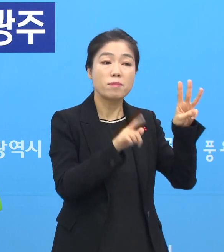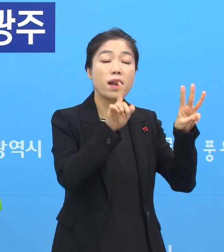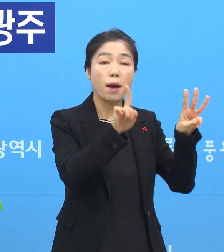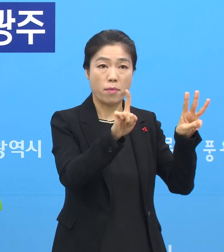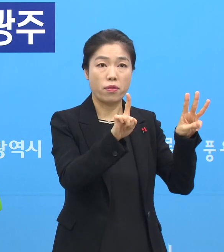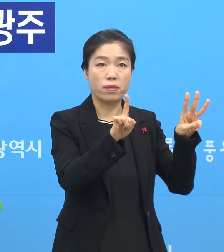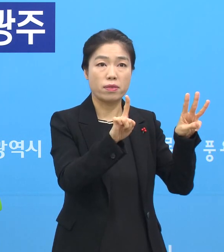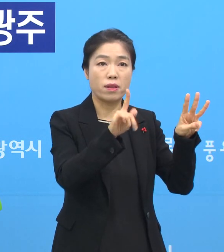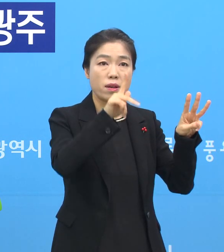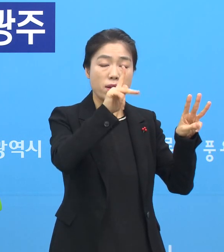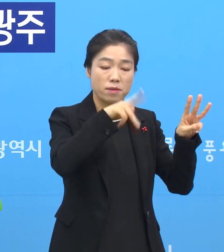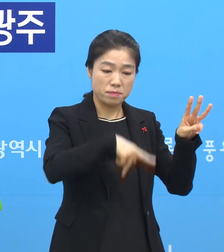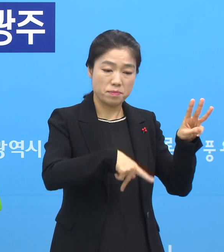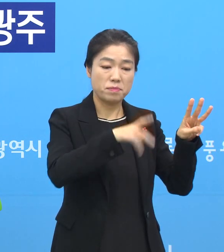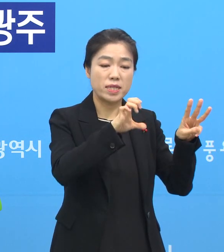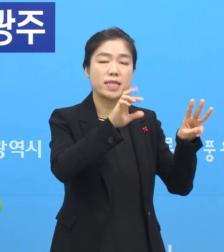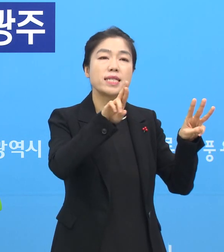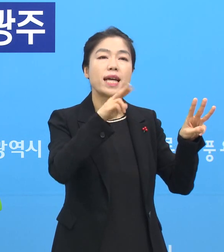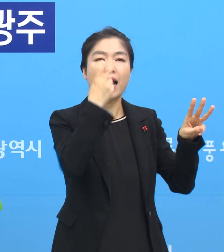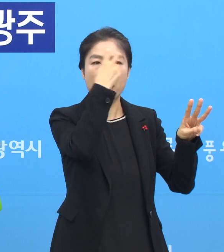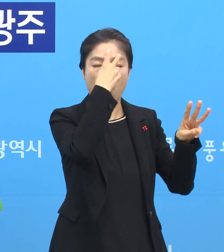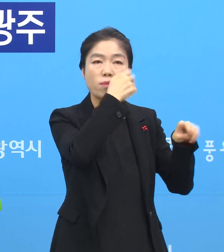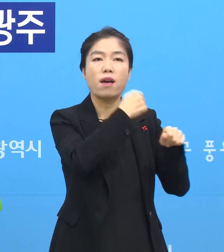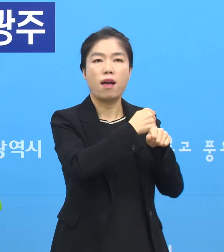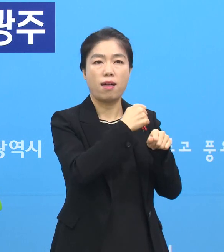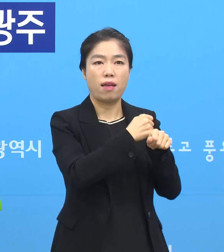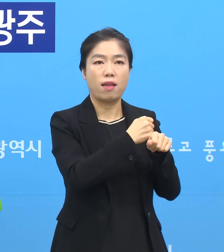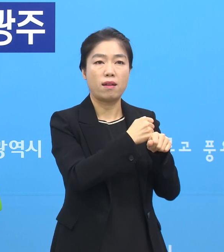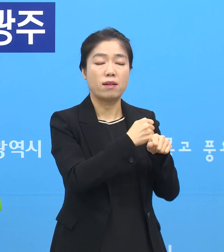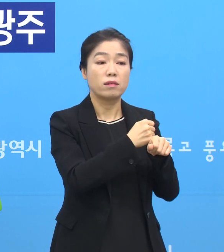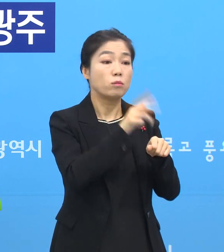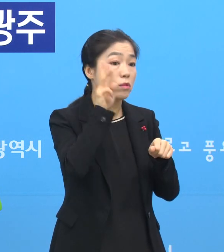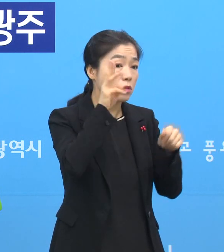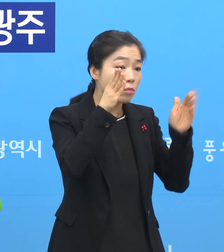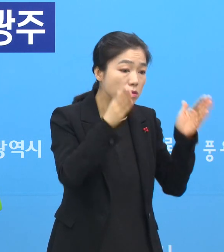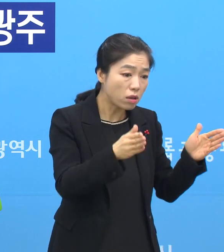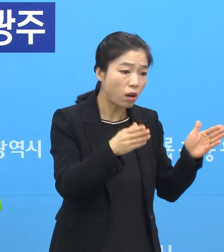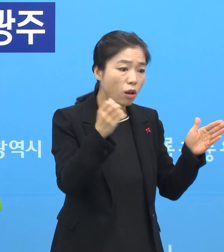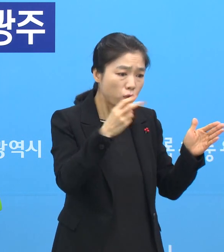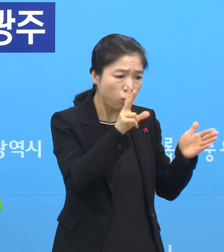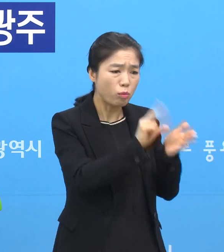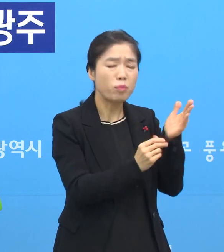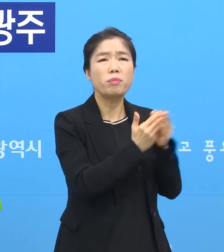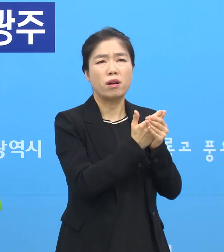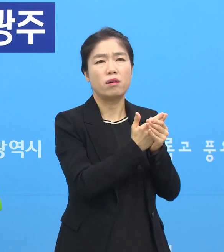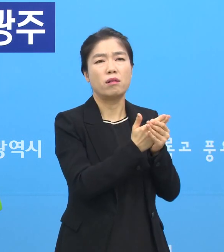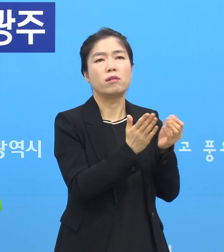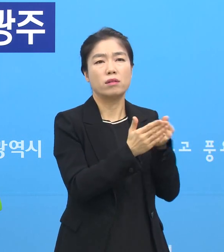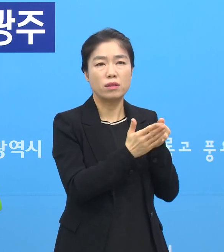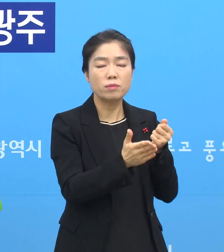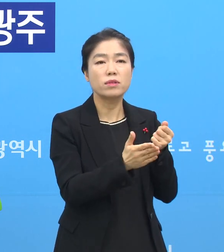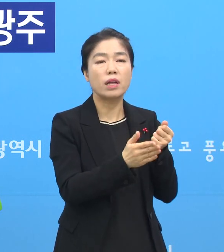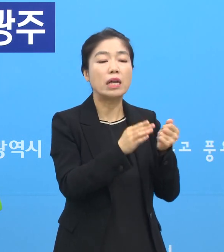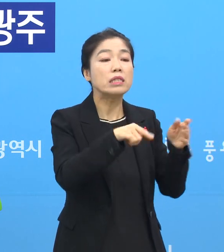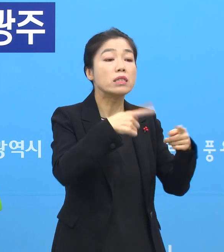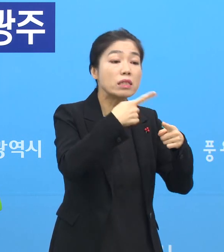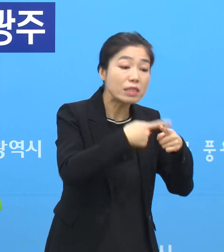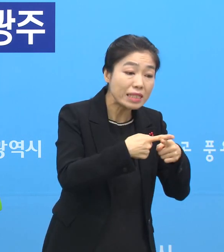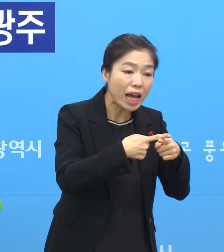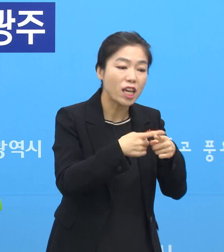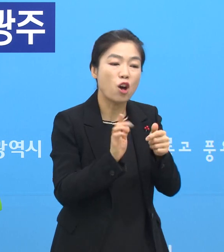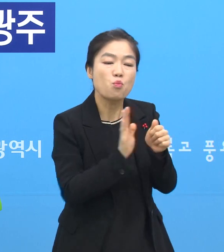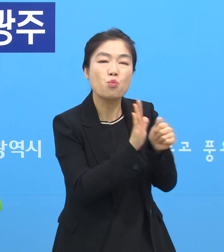번씩은 PCR 검사를 실시합니다. 그러면 또 그 3일 사이에 또 문제가 생길 수도 있기 때문에 그 중간에는